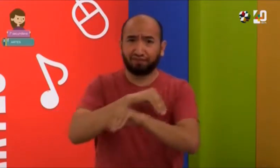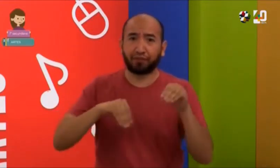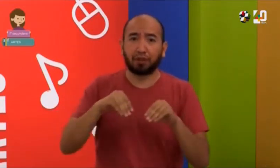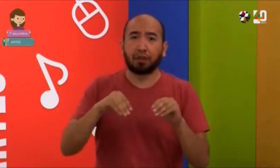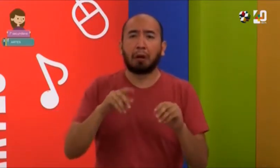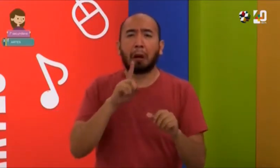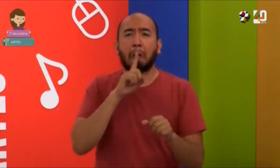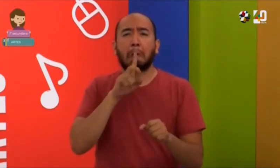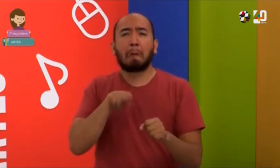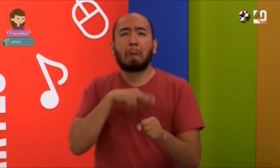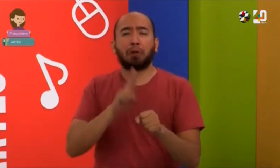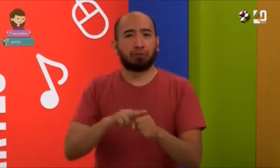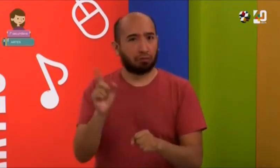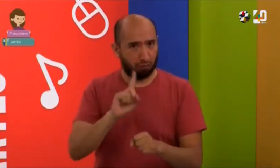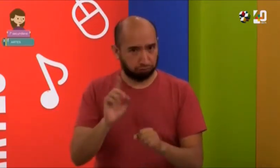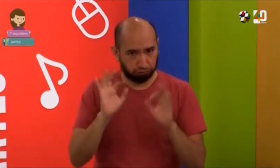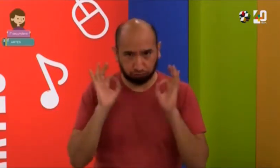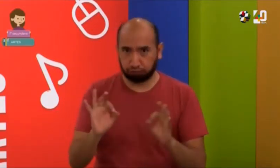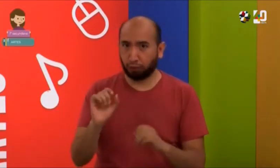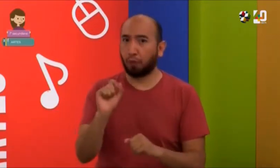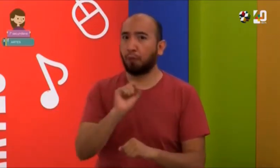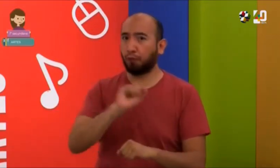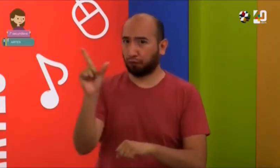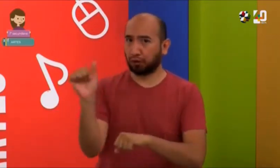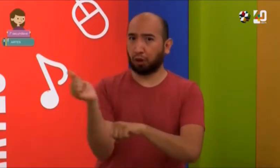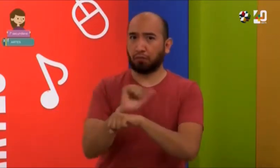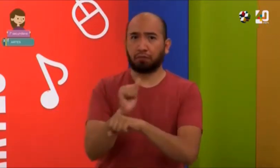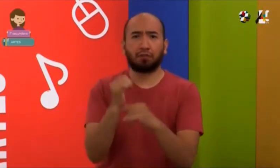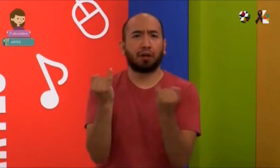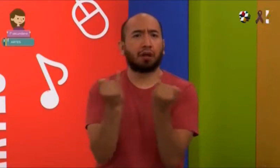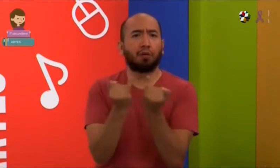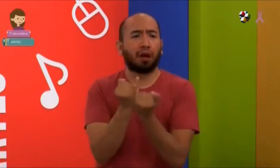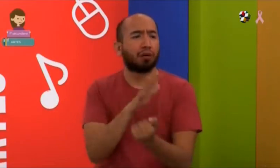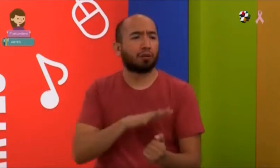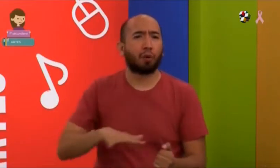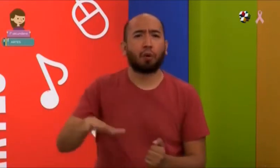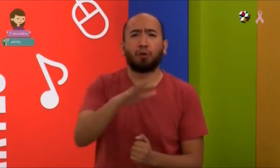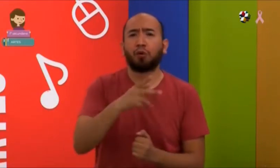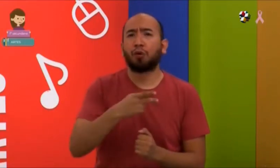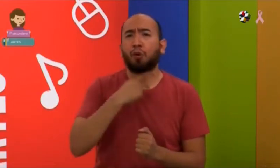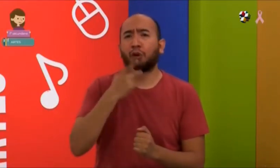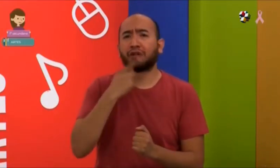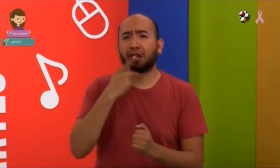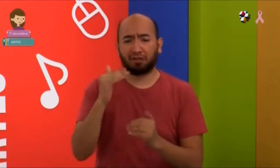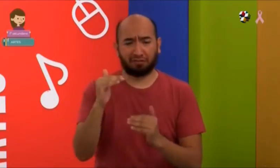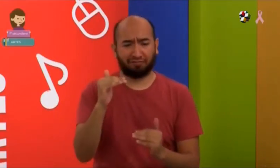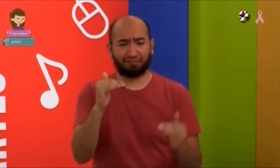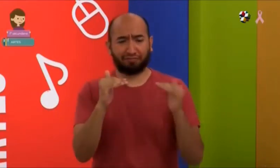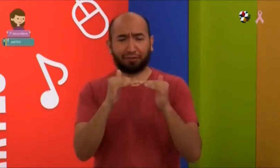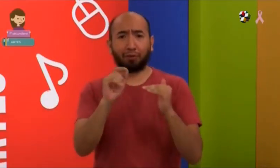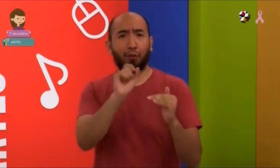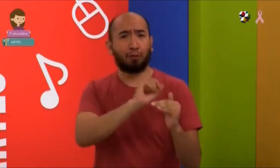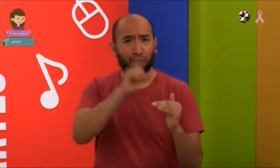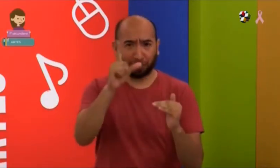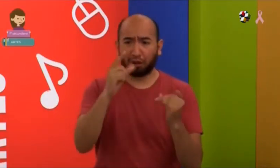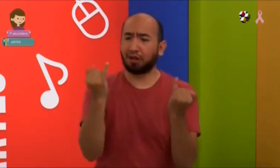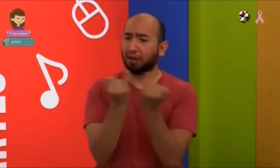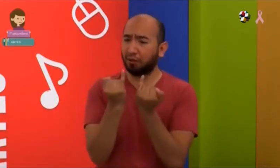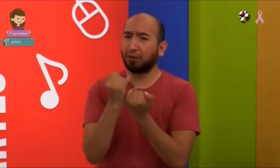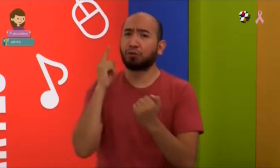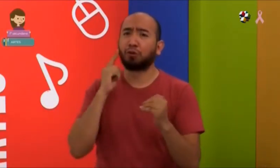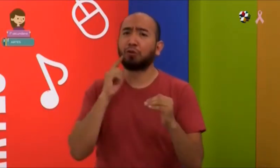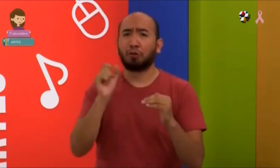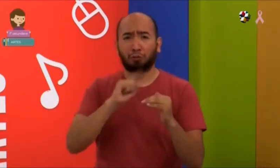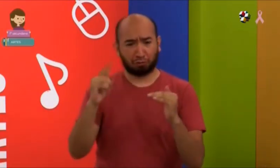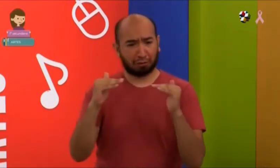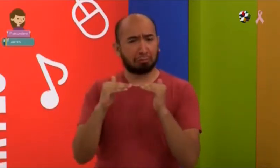Pero también los actores nos movemos y hacemos cosas en escena. Nosotros somos actores profesionales, igual que otros